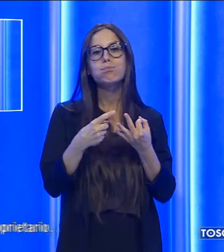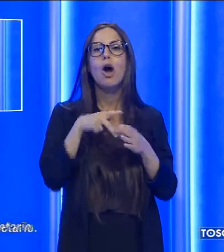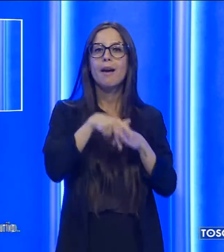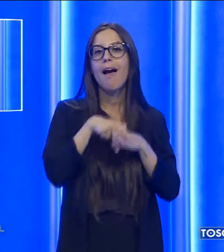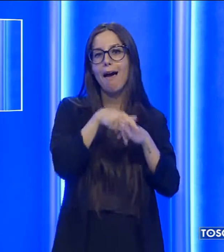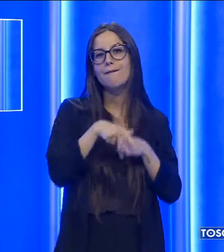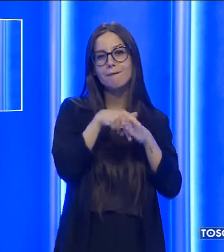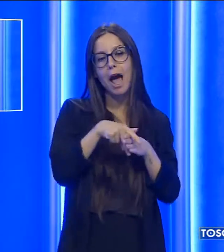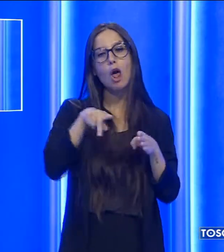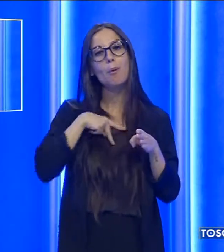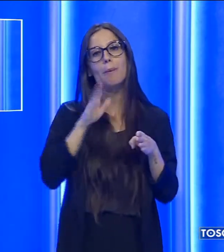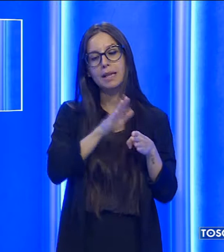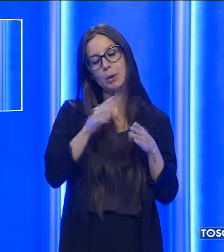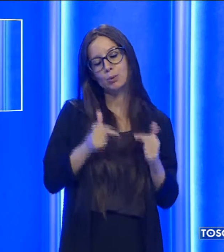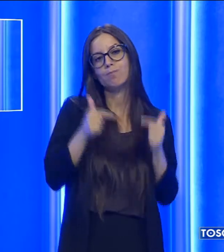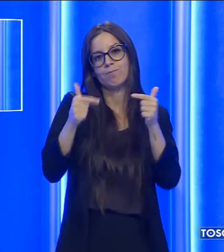al proprietario.